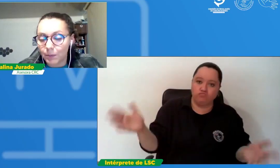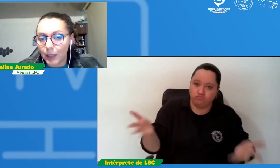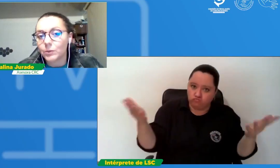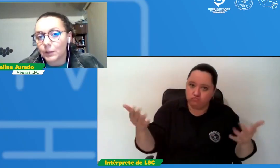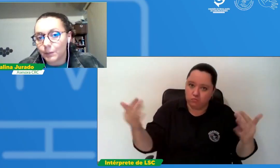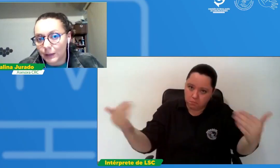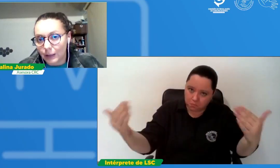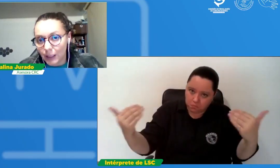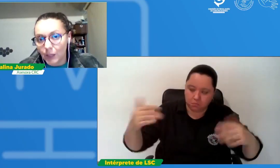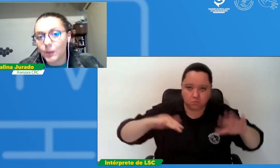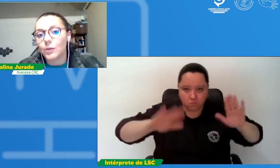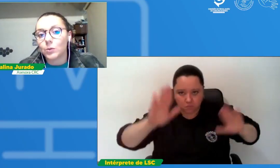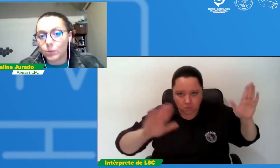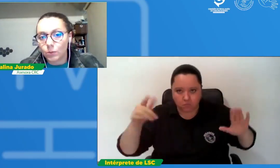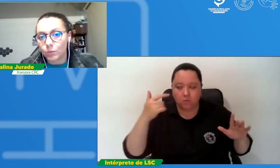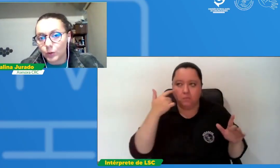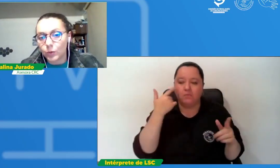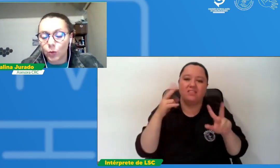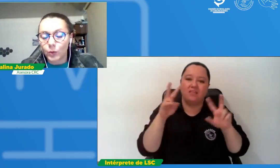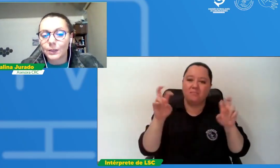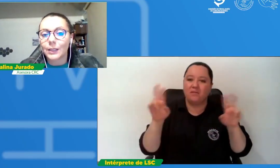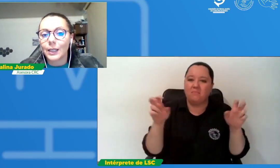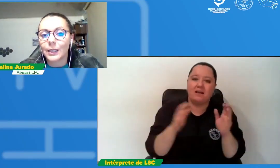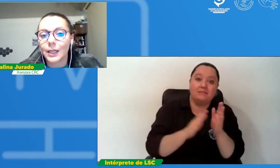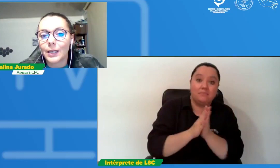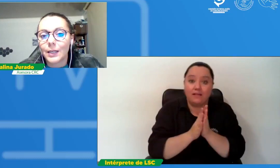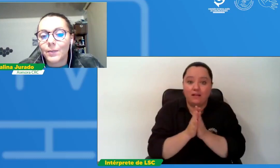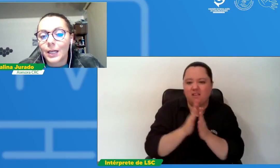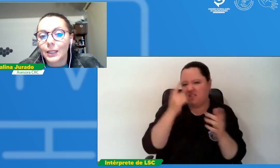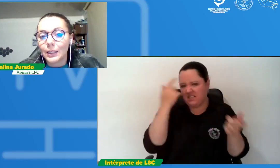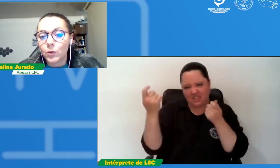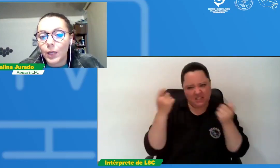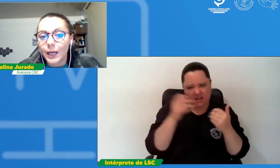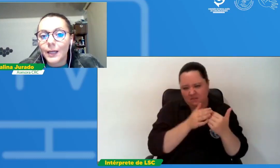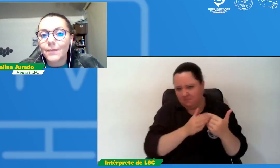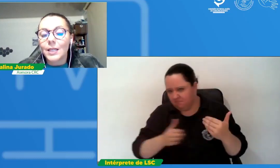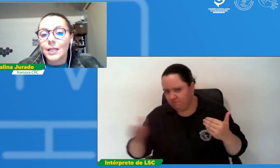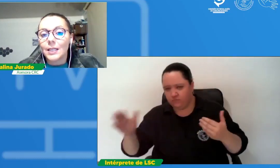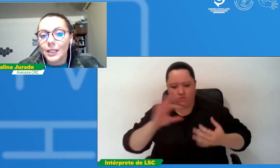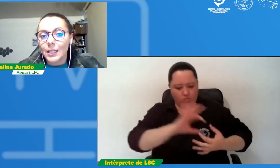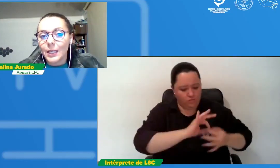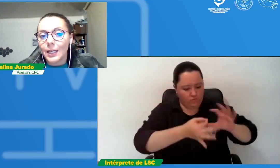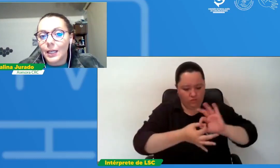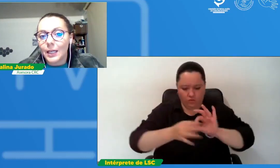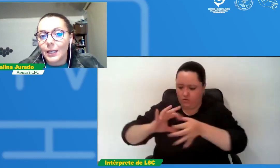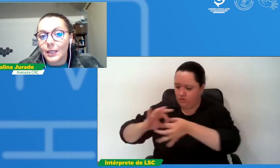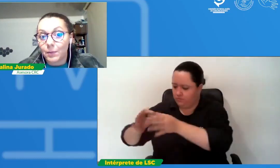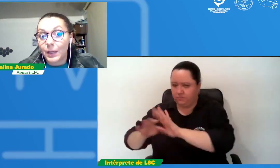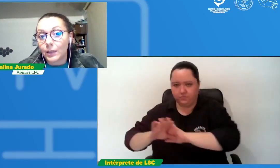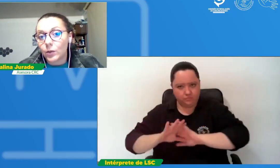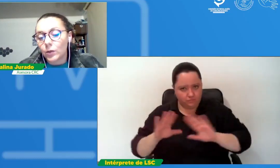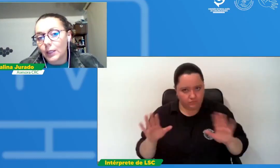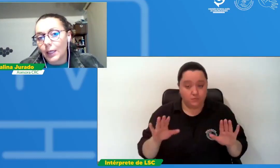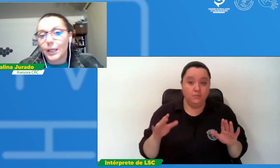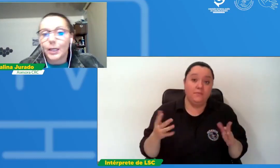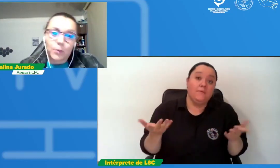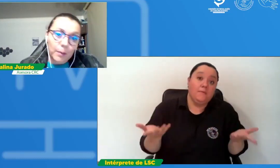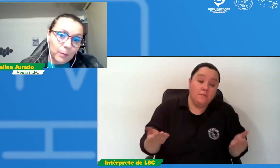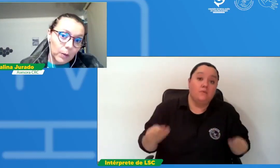una expectativa un pues toda una estrategia articulada y esperando que en los